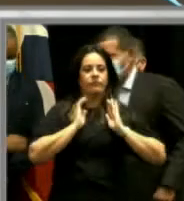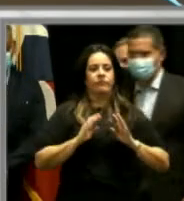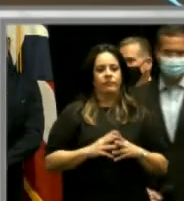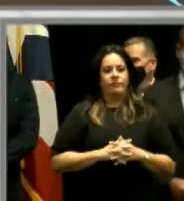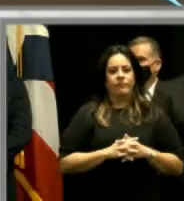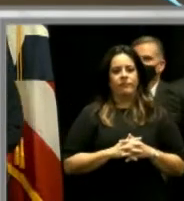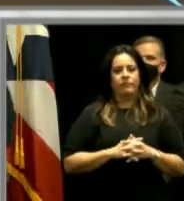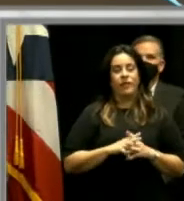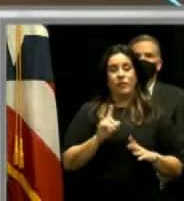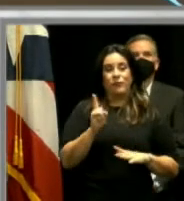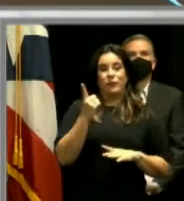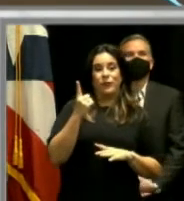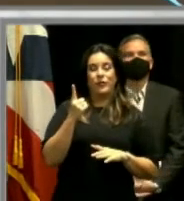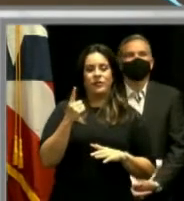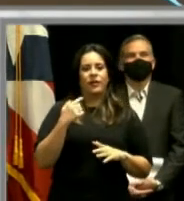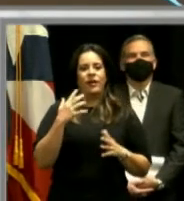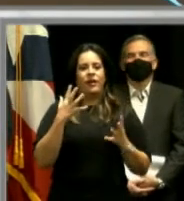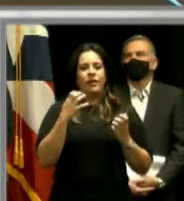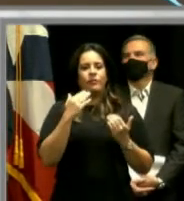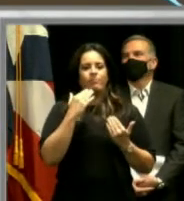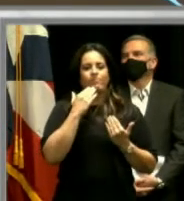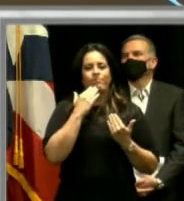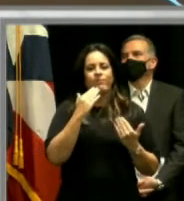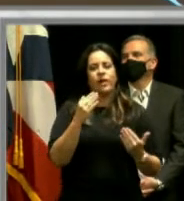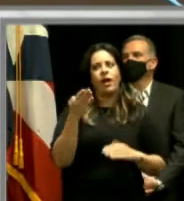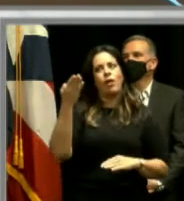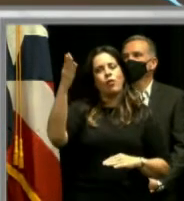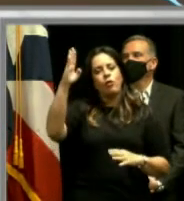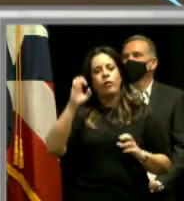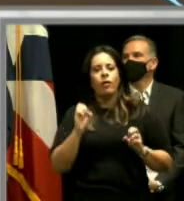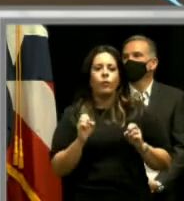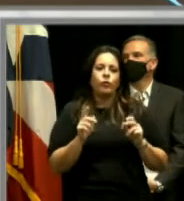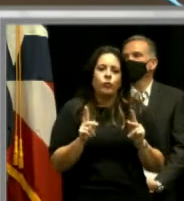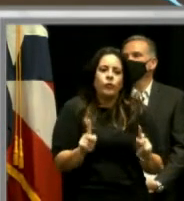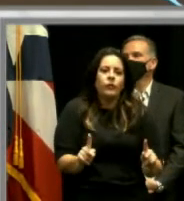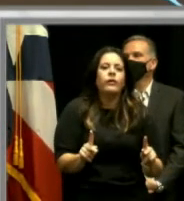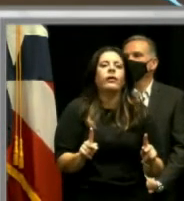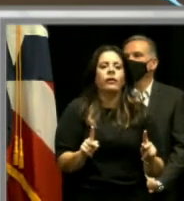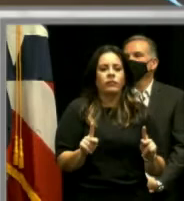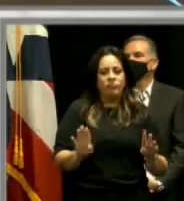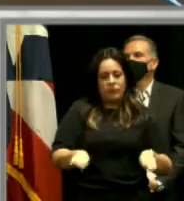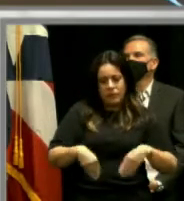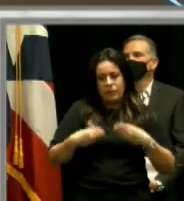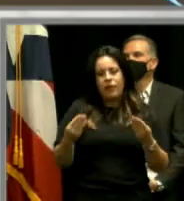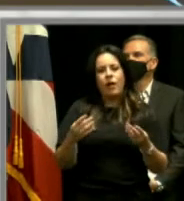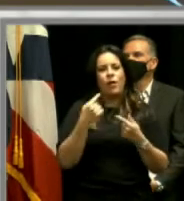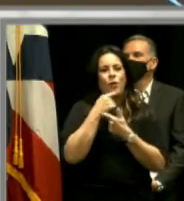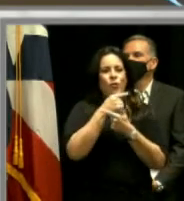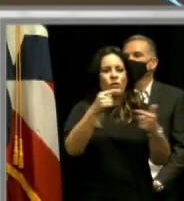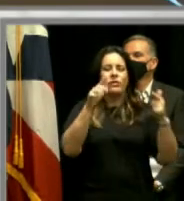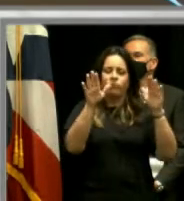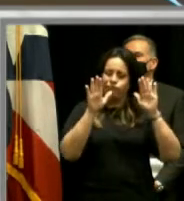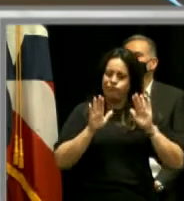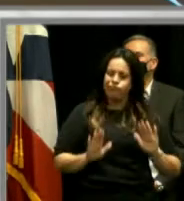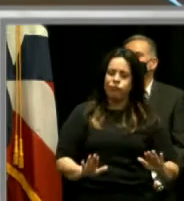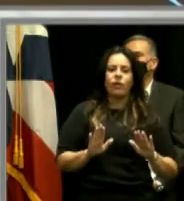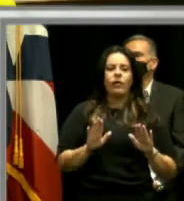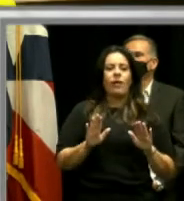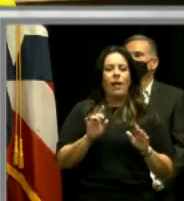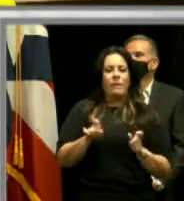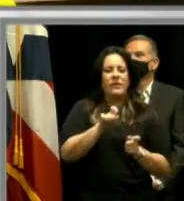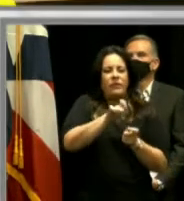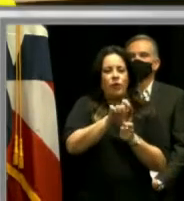Primero que todo, quiero agradecerle a Dios por esta oportunidad de dar una excelente noticia al pueblo viequense.